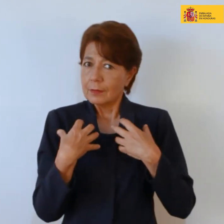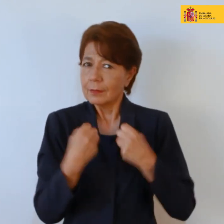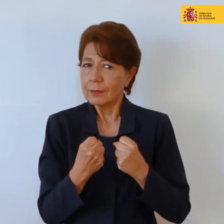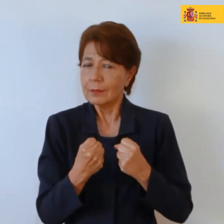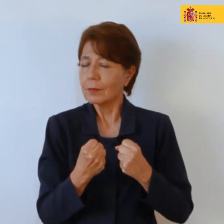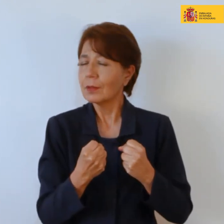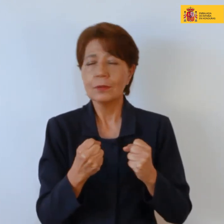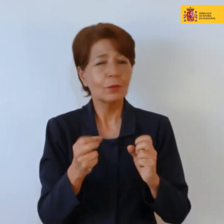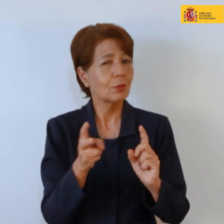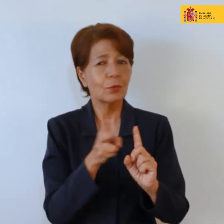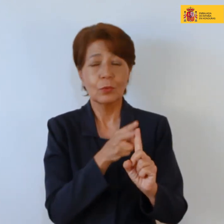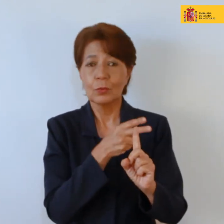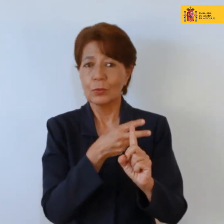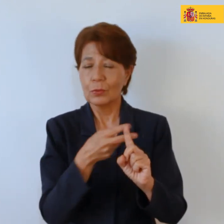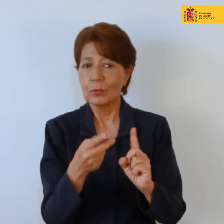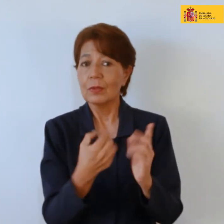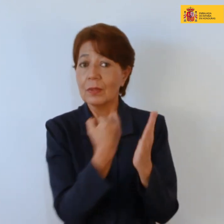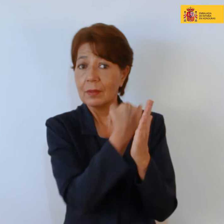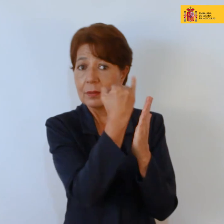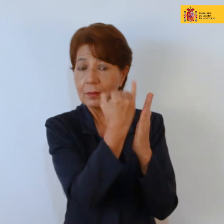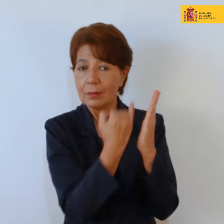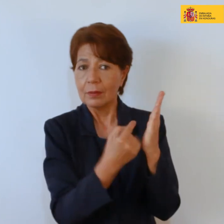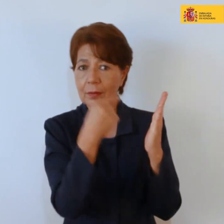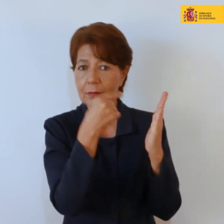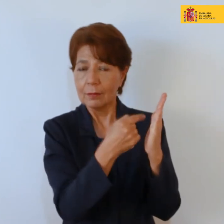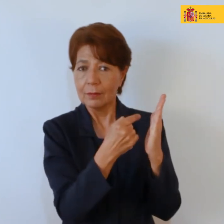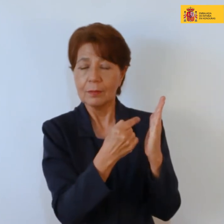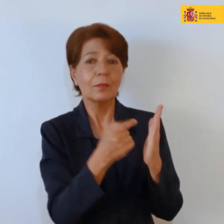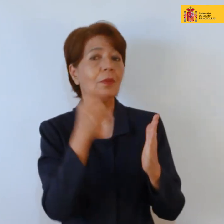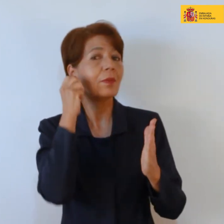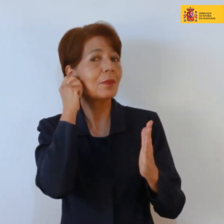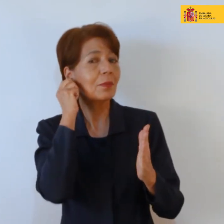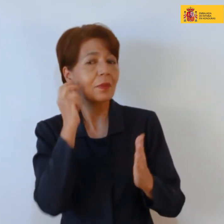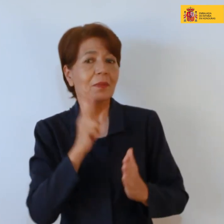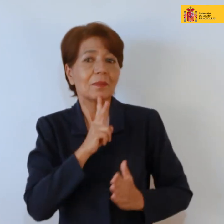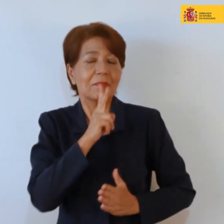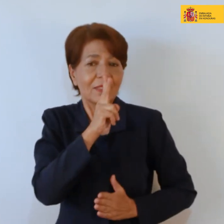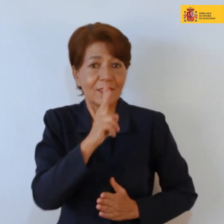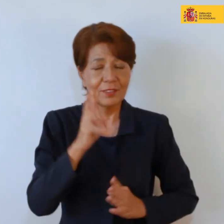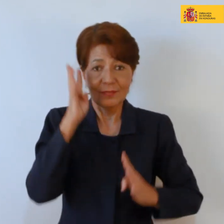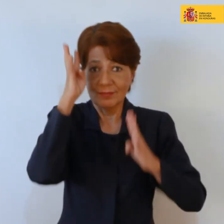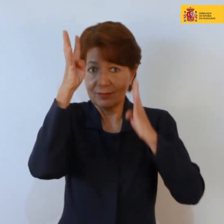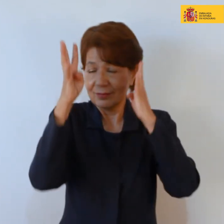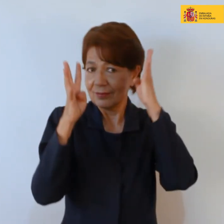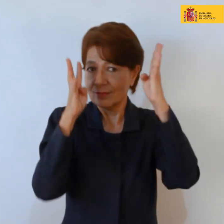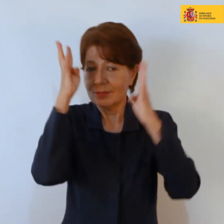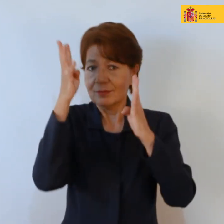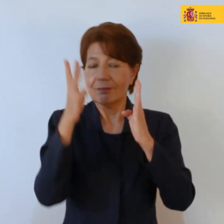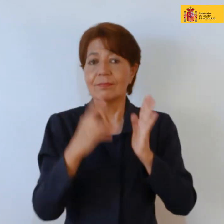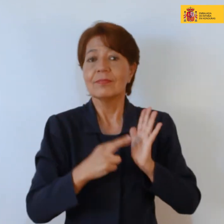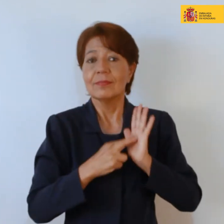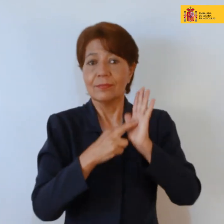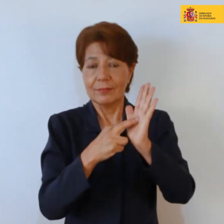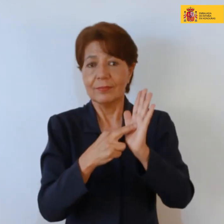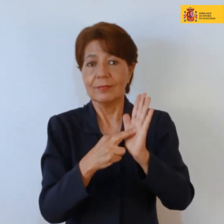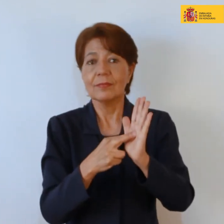Una pieza que estuviera compuesta por mujeres reales o ficticias, que fueran representativas del entorno